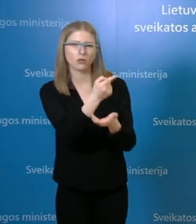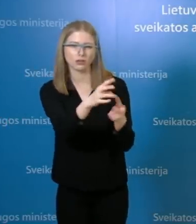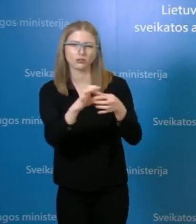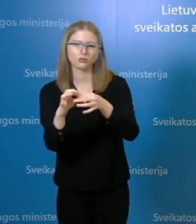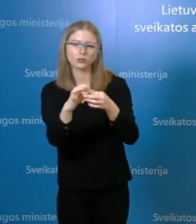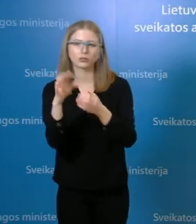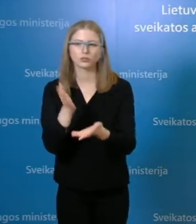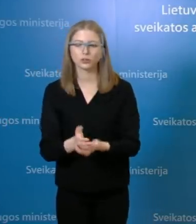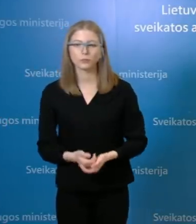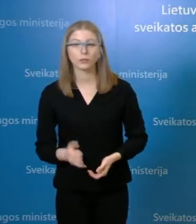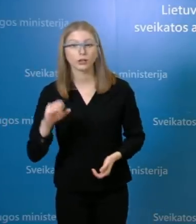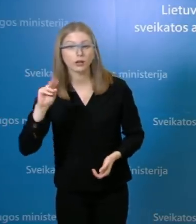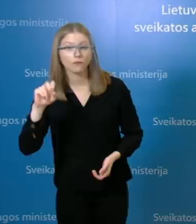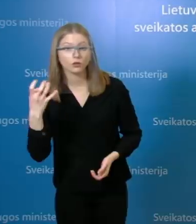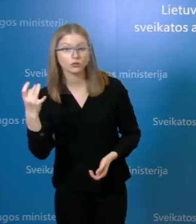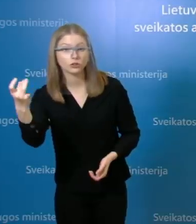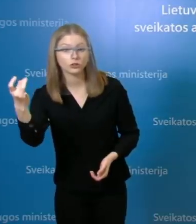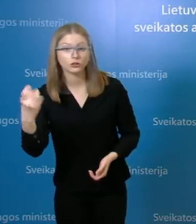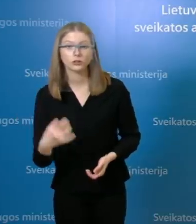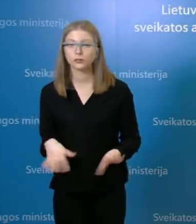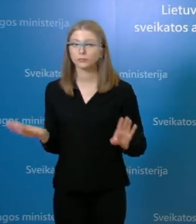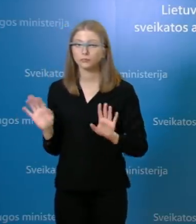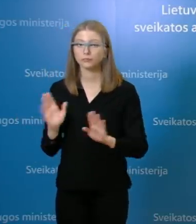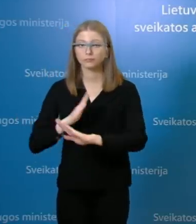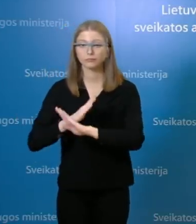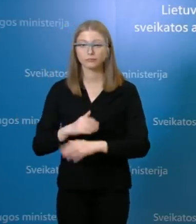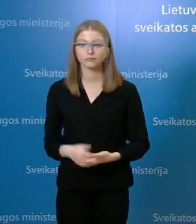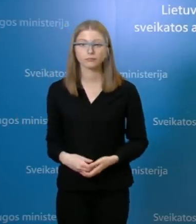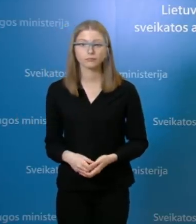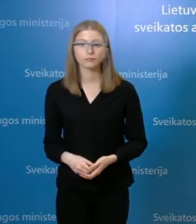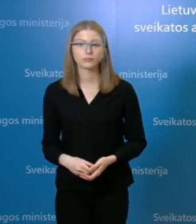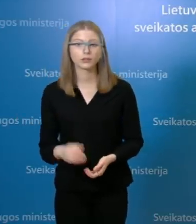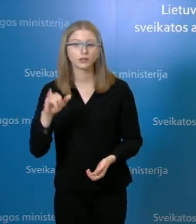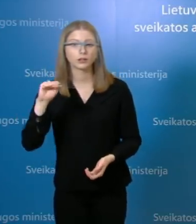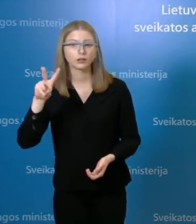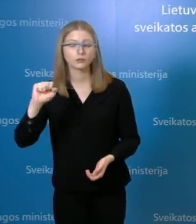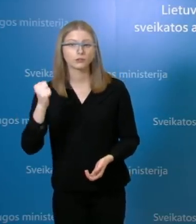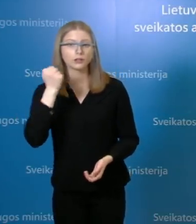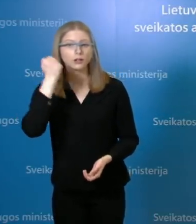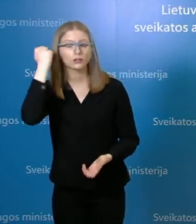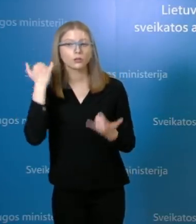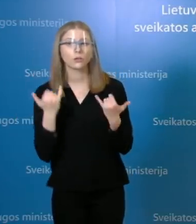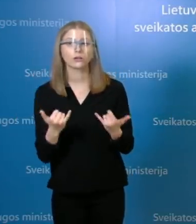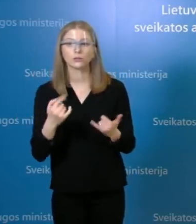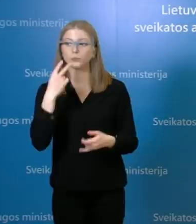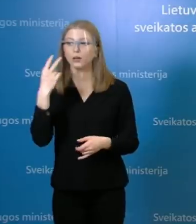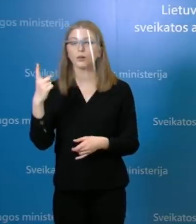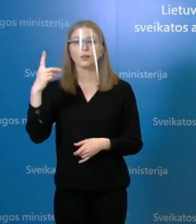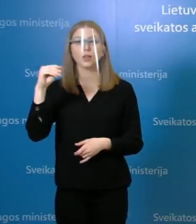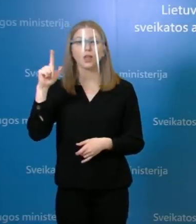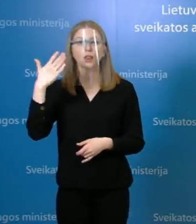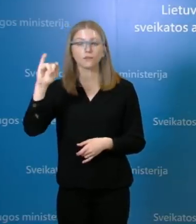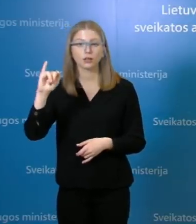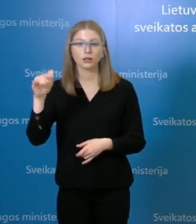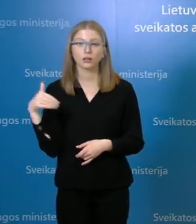Jevo, dar būtų klausimų? Ne, viskas. Ačiū, Jevai, dabar matau prisijungę Delpį žiedunėjų iškytę.